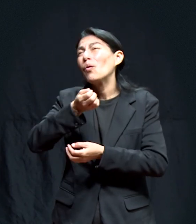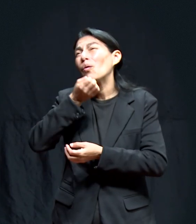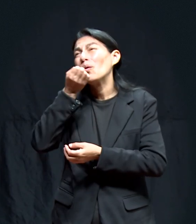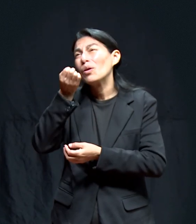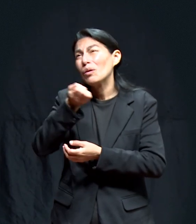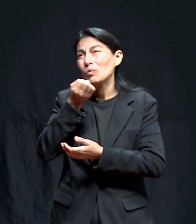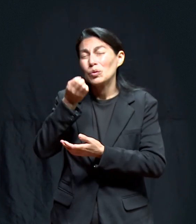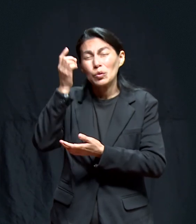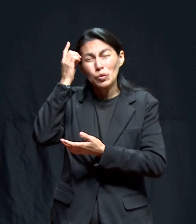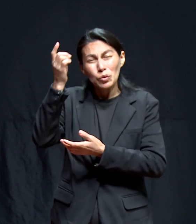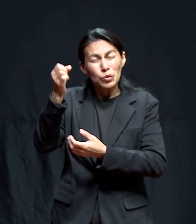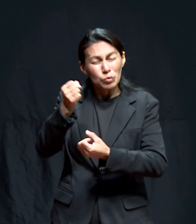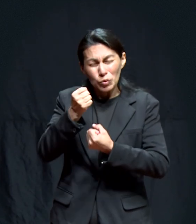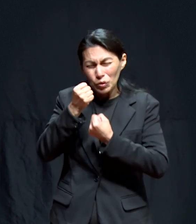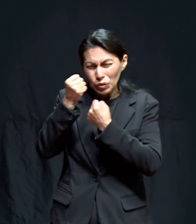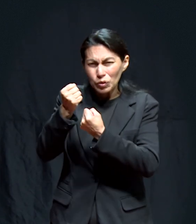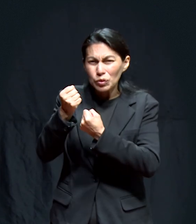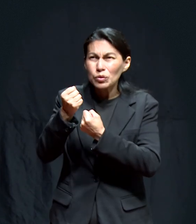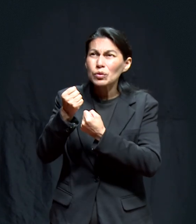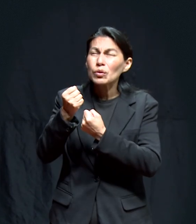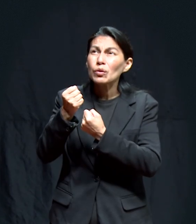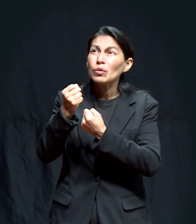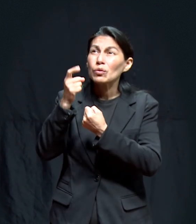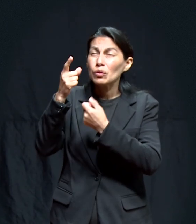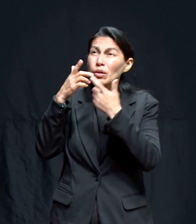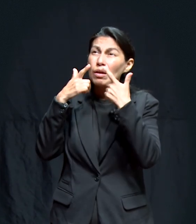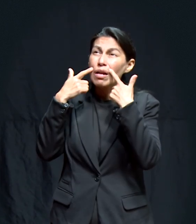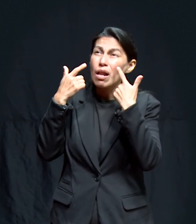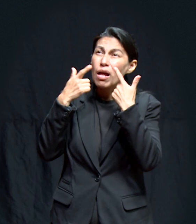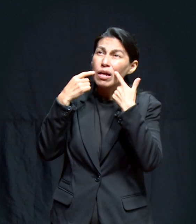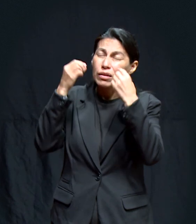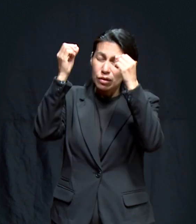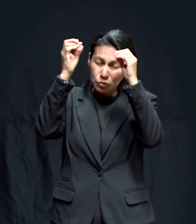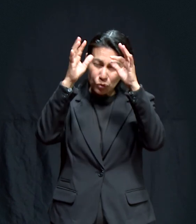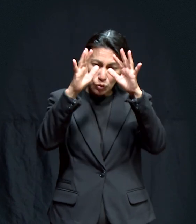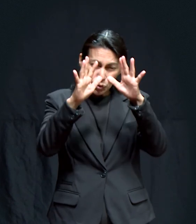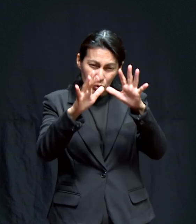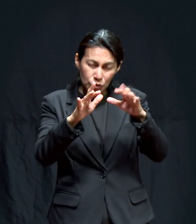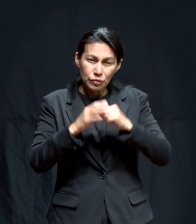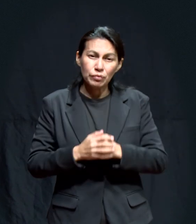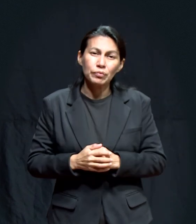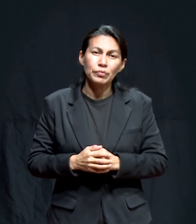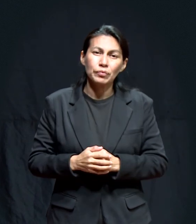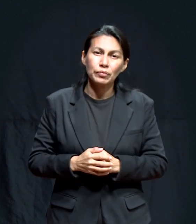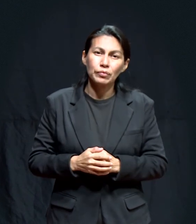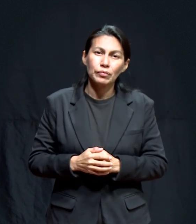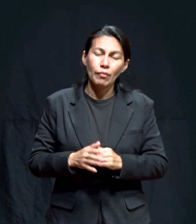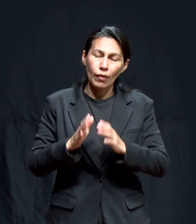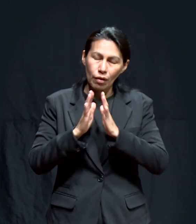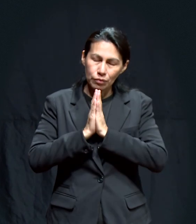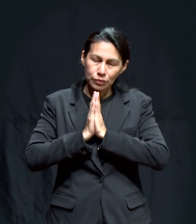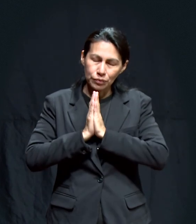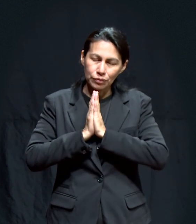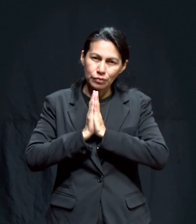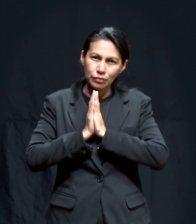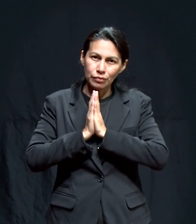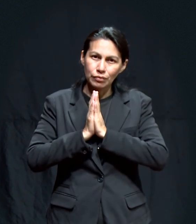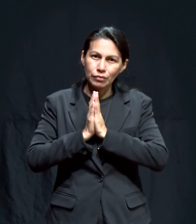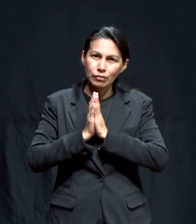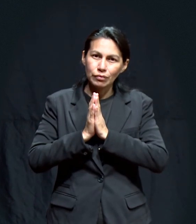Poderoso Dios Lleno de gracia Manifieste Su gloria En esta situación Amara